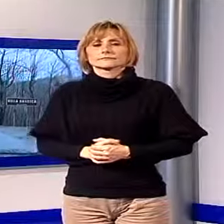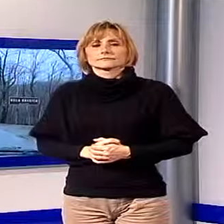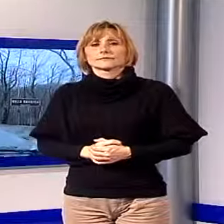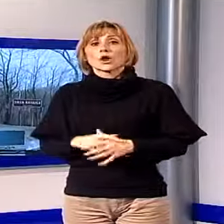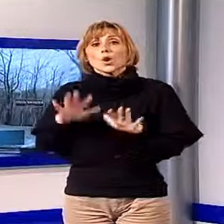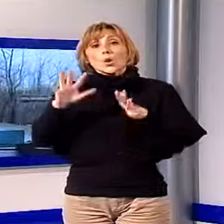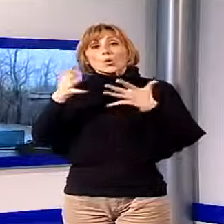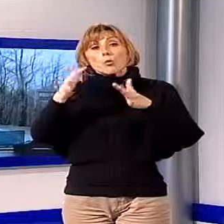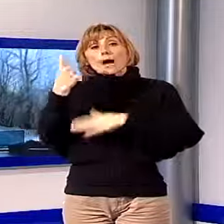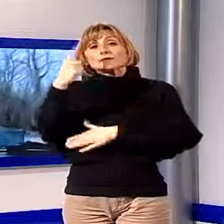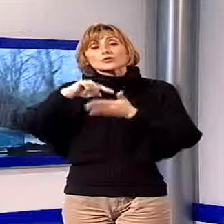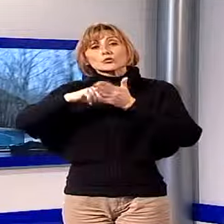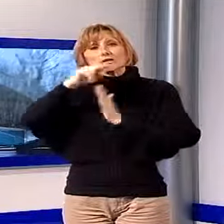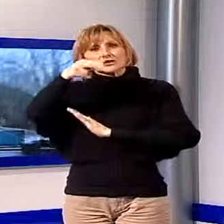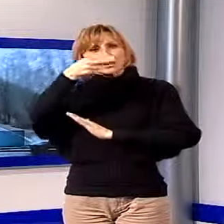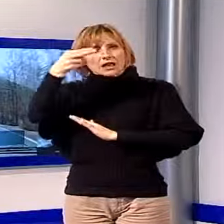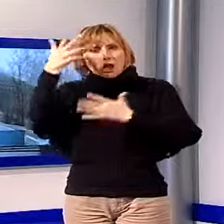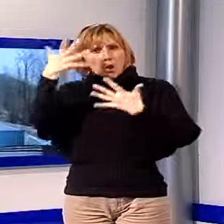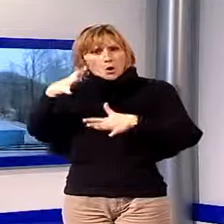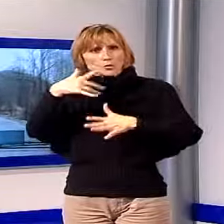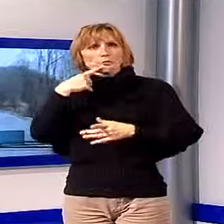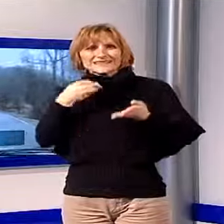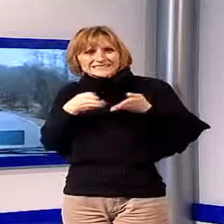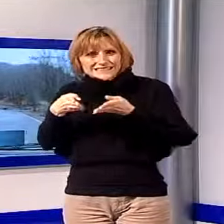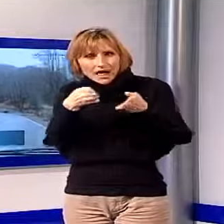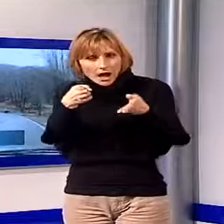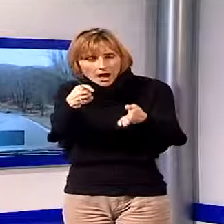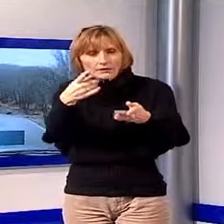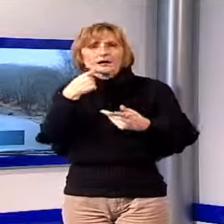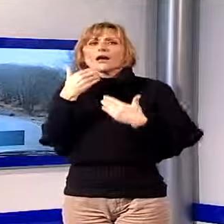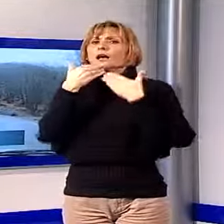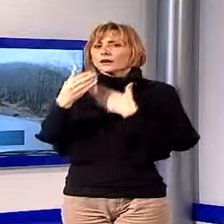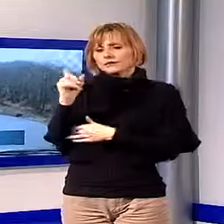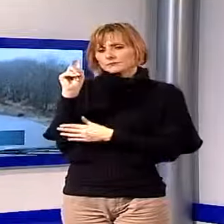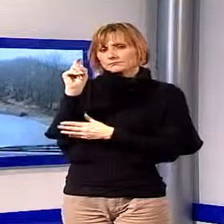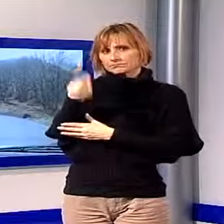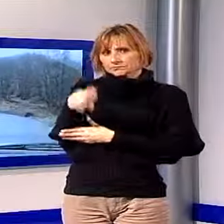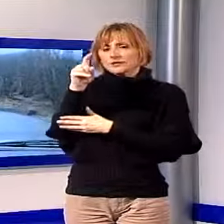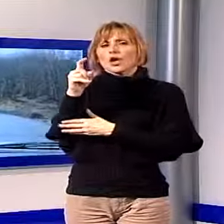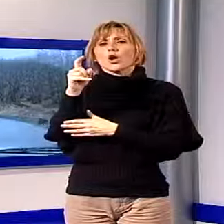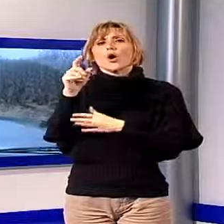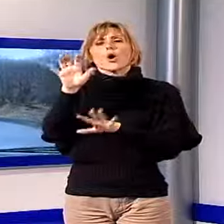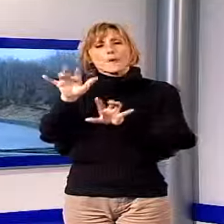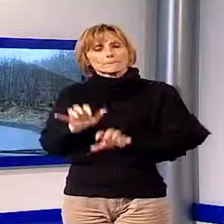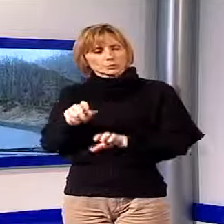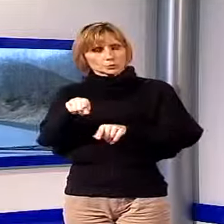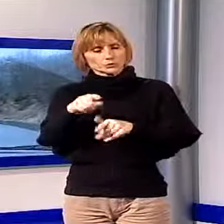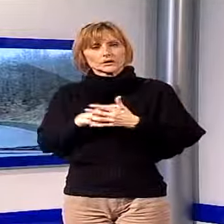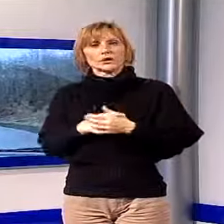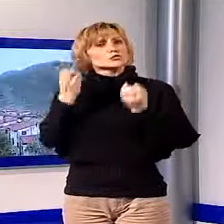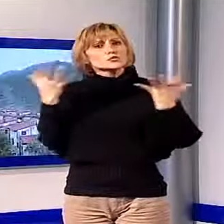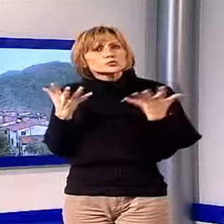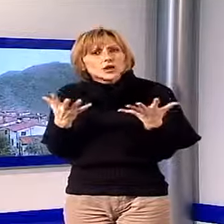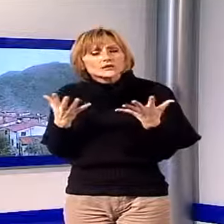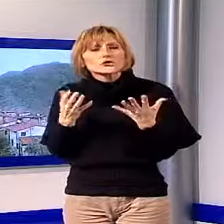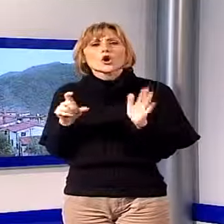Quasi un milione di euro per rifare le strade grazie ad un semplice clic sul computer. È accaduto al comune di